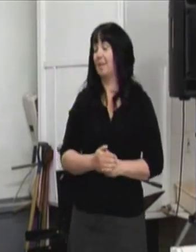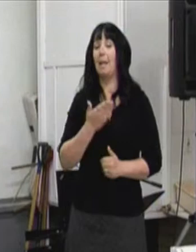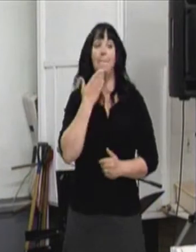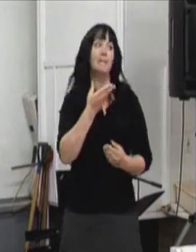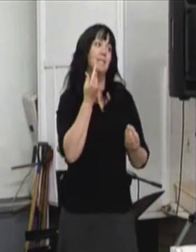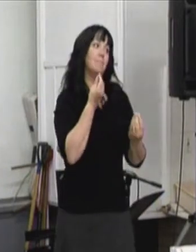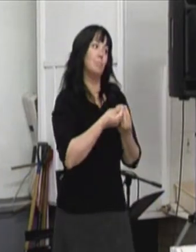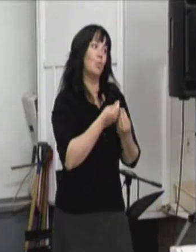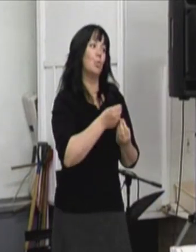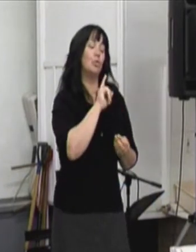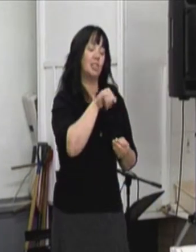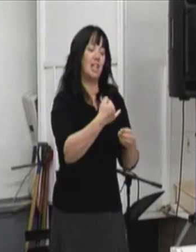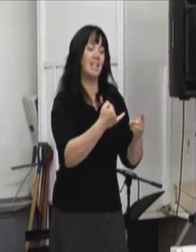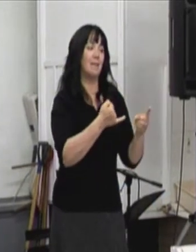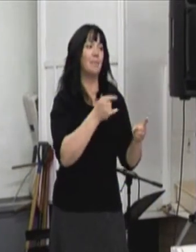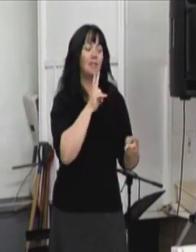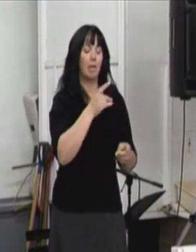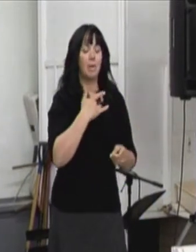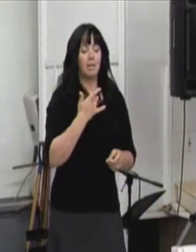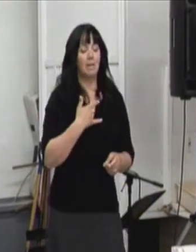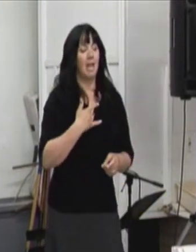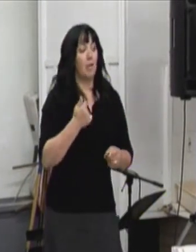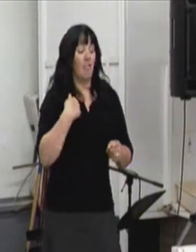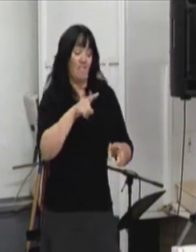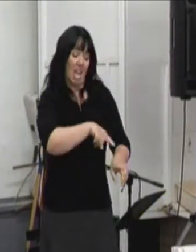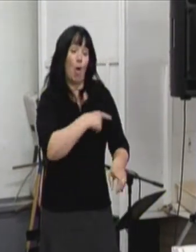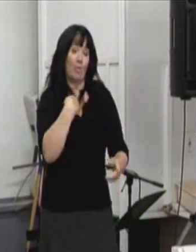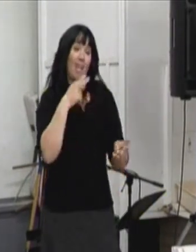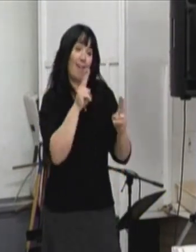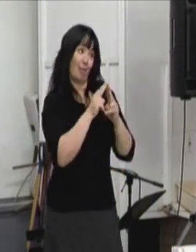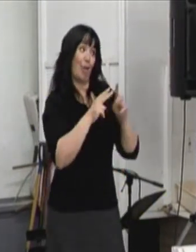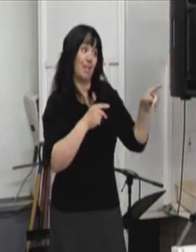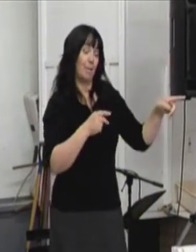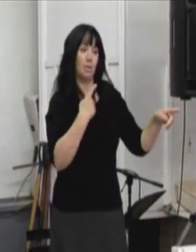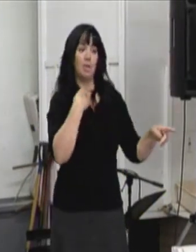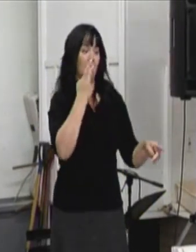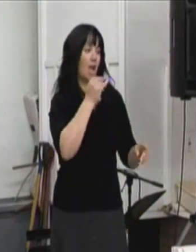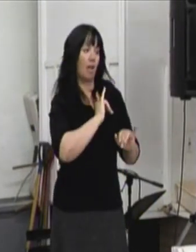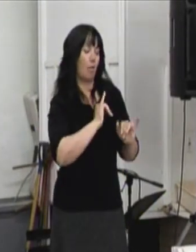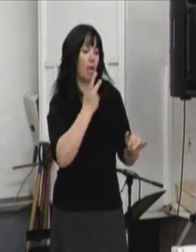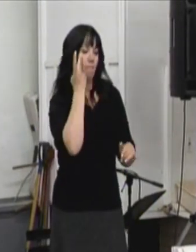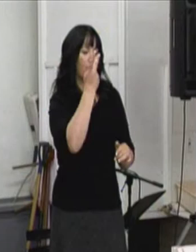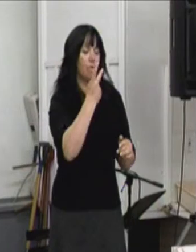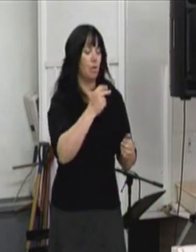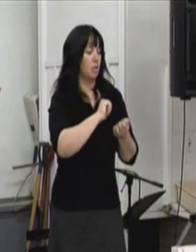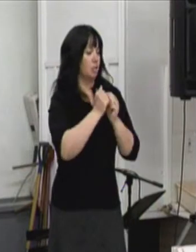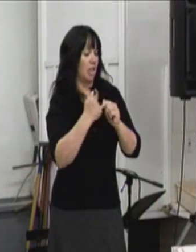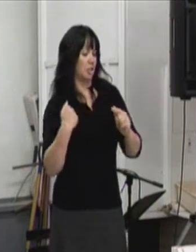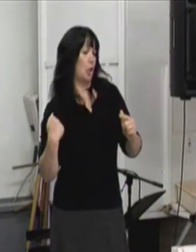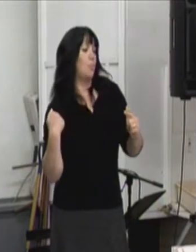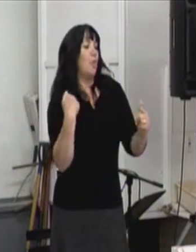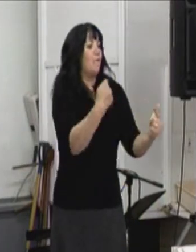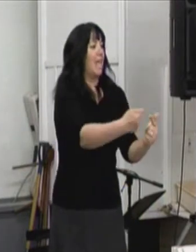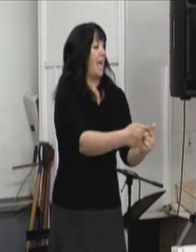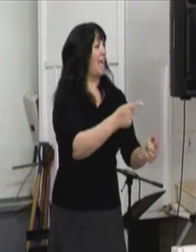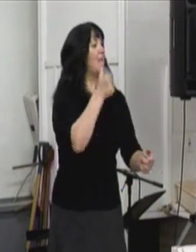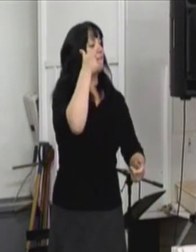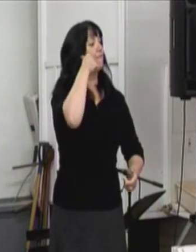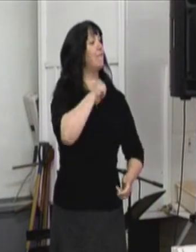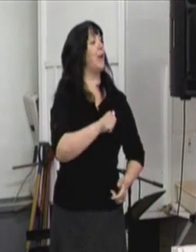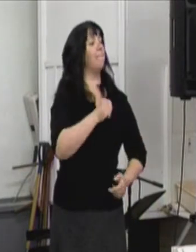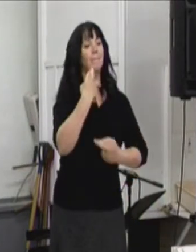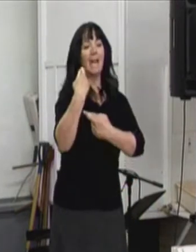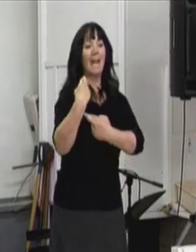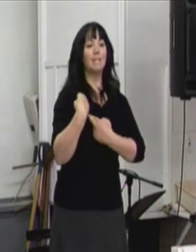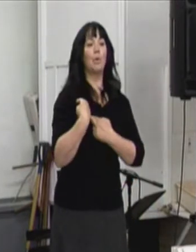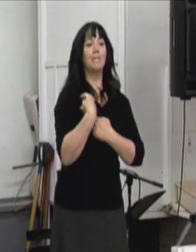Merci beaucoup, Jeannie. Ça me touche vraiment parce que ça fait longtemps que je la connais, puis en tout cas, elle a vraiment évolué, puis vraiment devenue une femme maintenant, responsable d